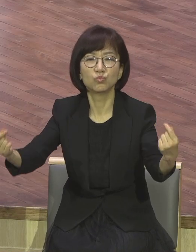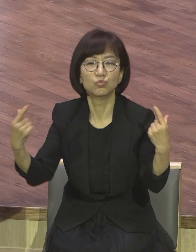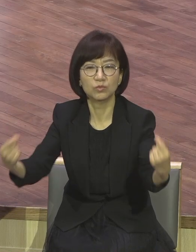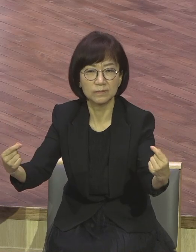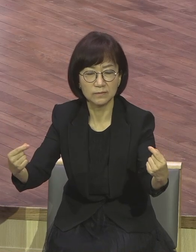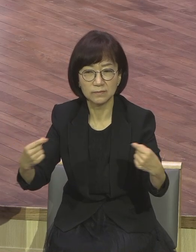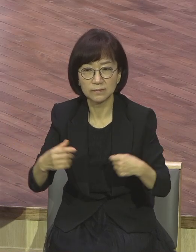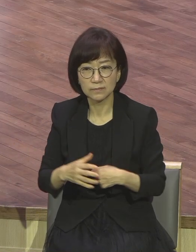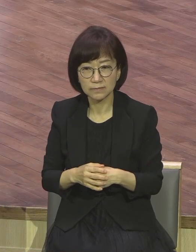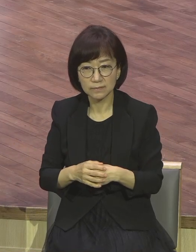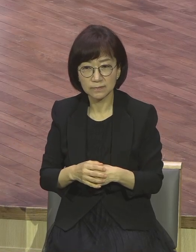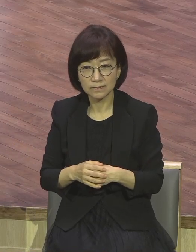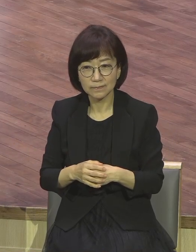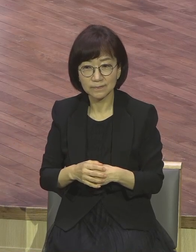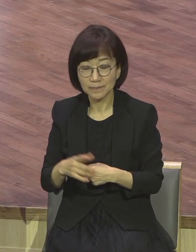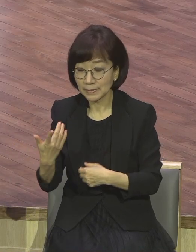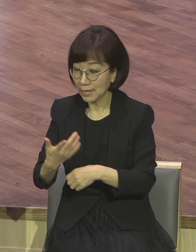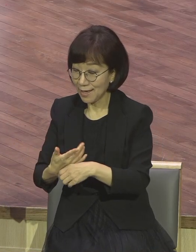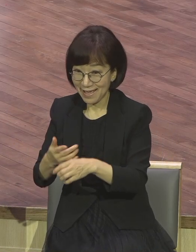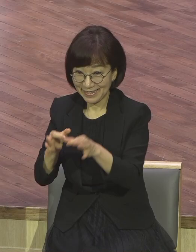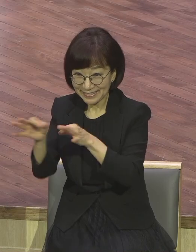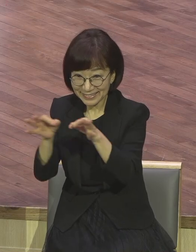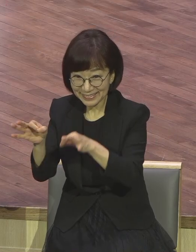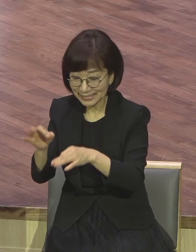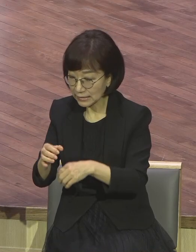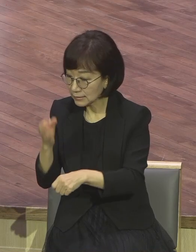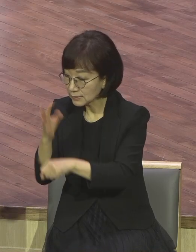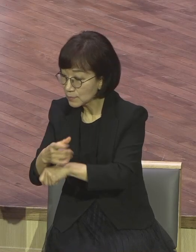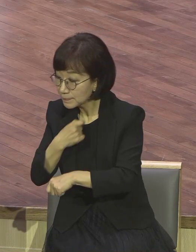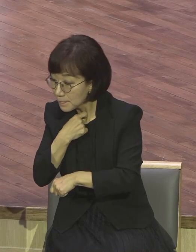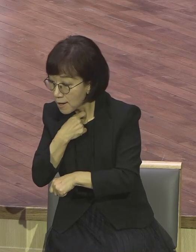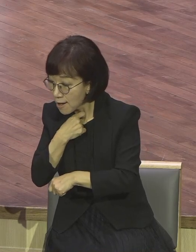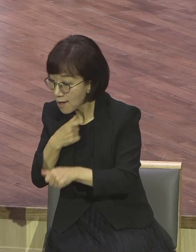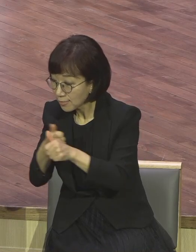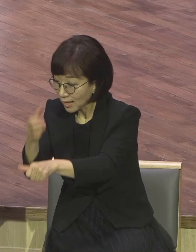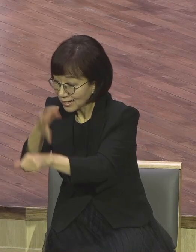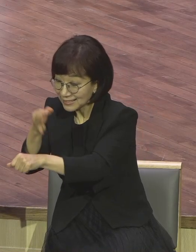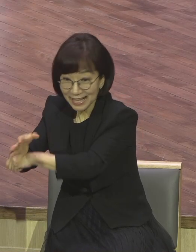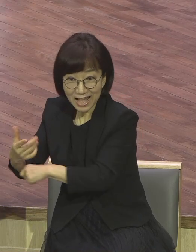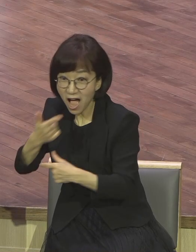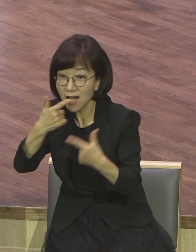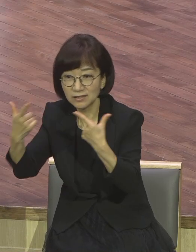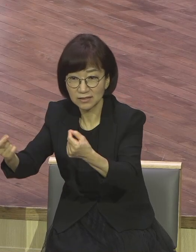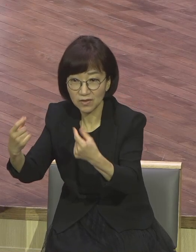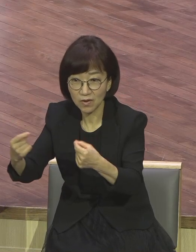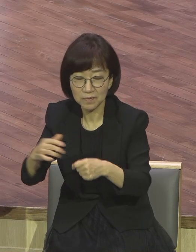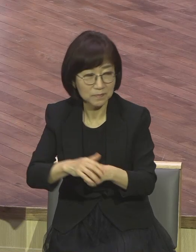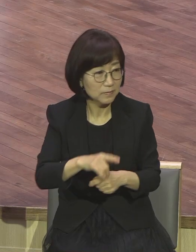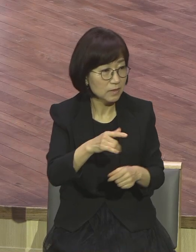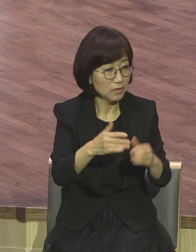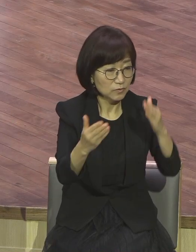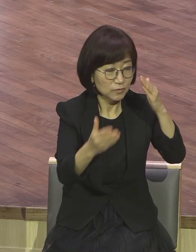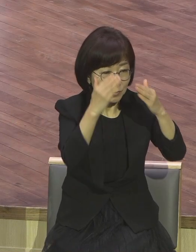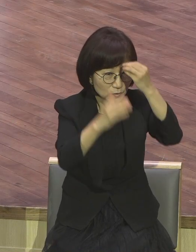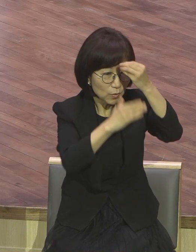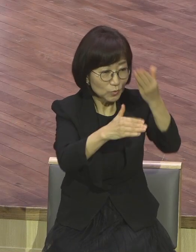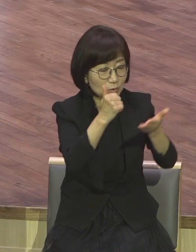취향이 교인들 취향에 맞추어 이렇게 상품으로 전략해버린 상태다. 교회가.